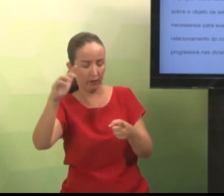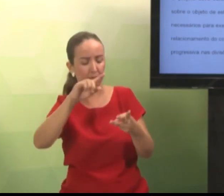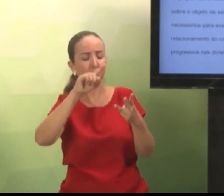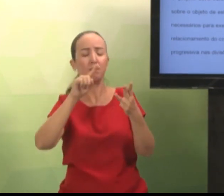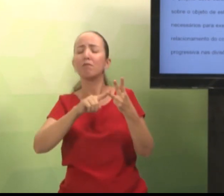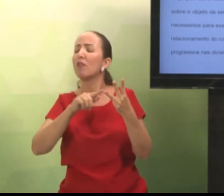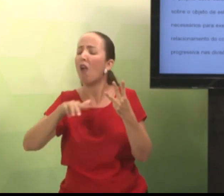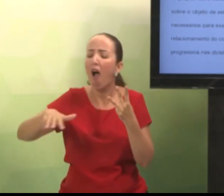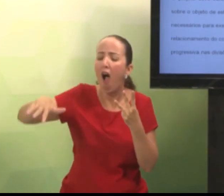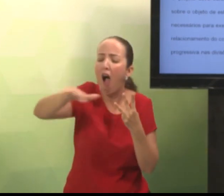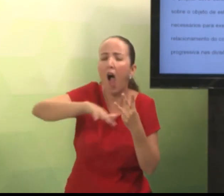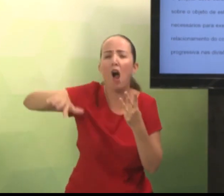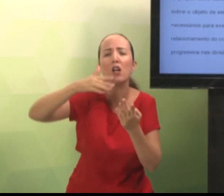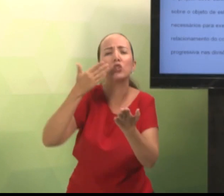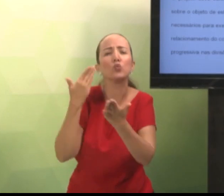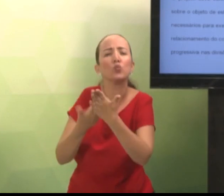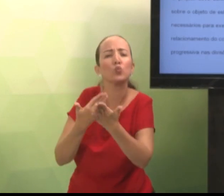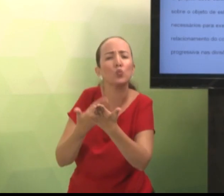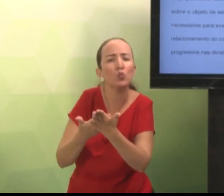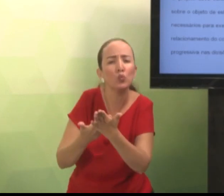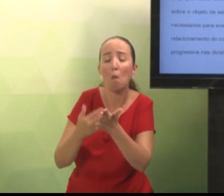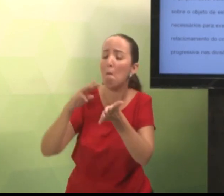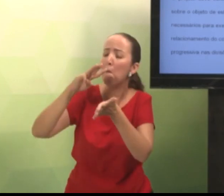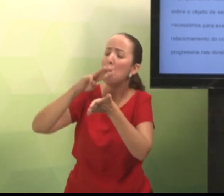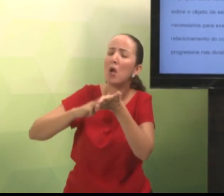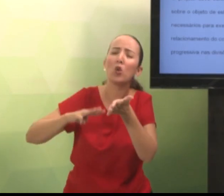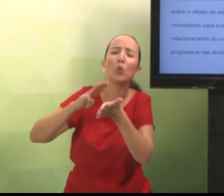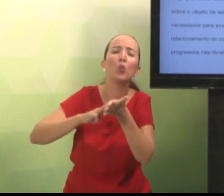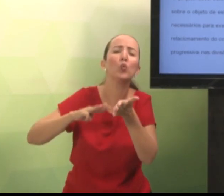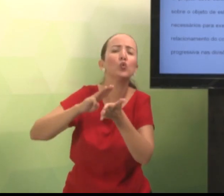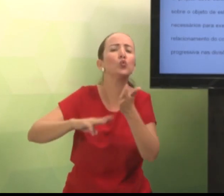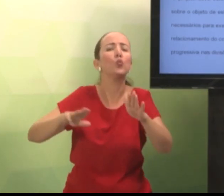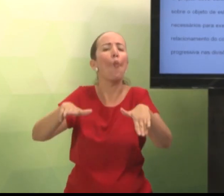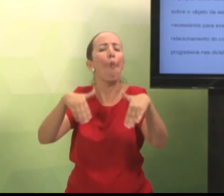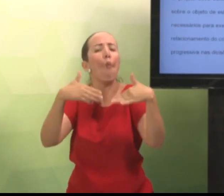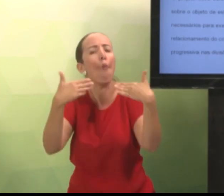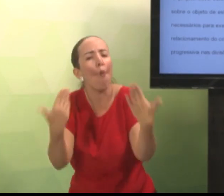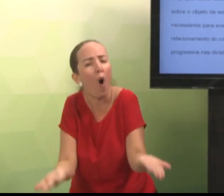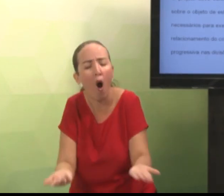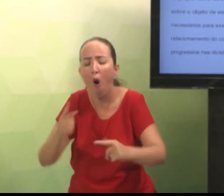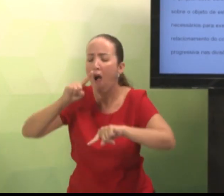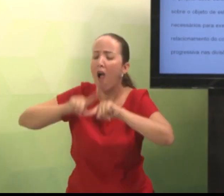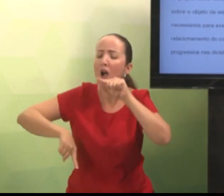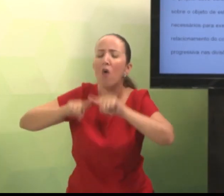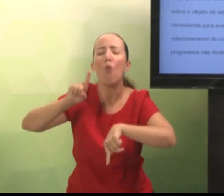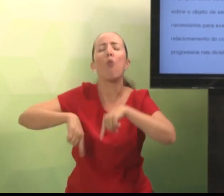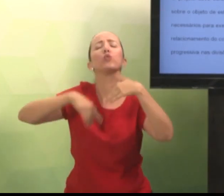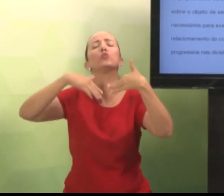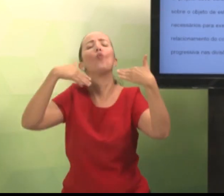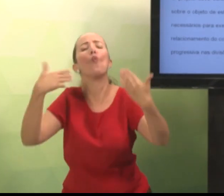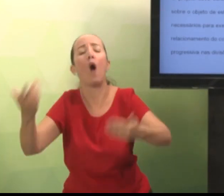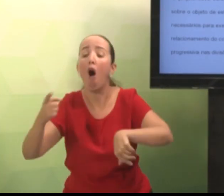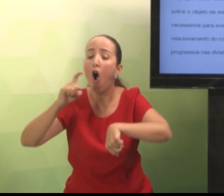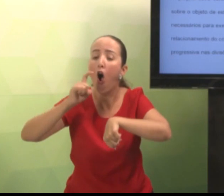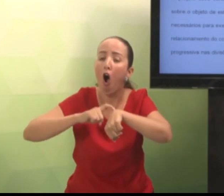teoria, a área de estudos, metodologia, quais os materiais a serem